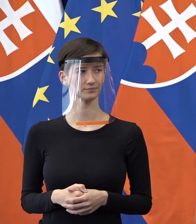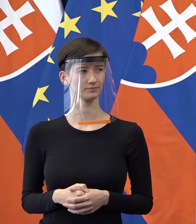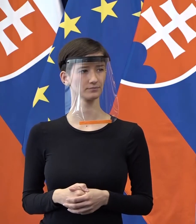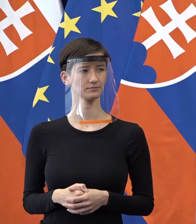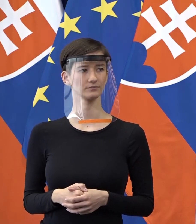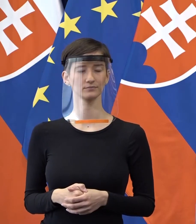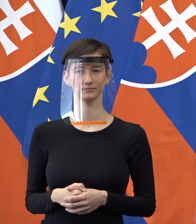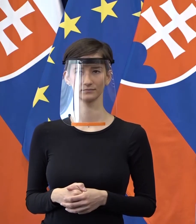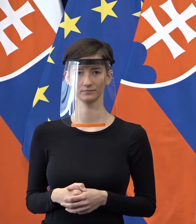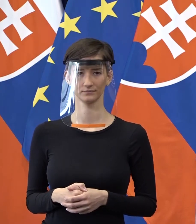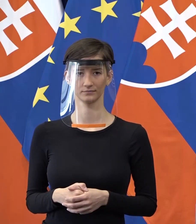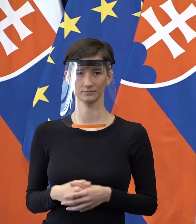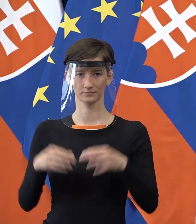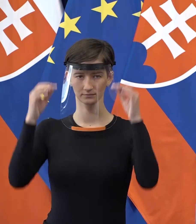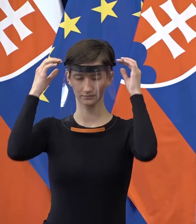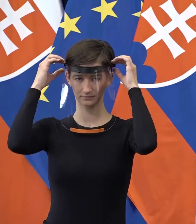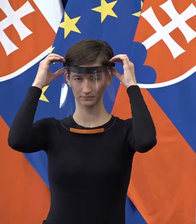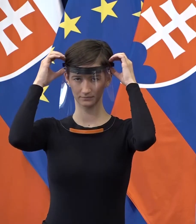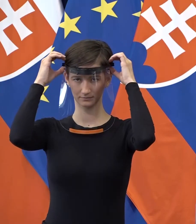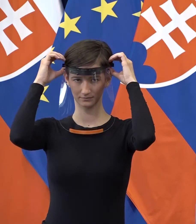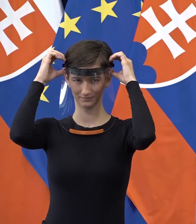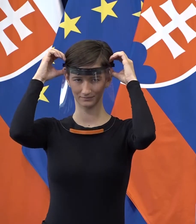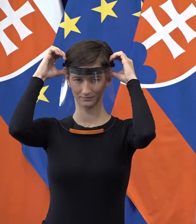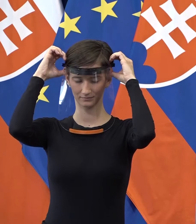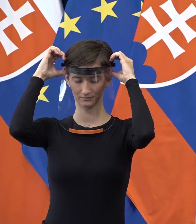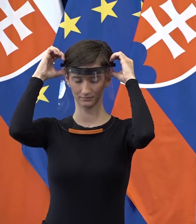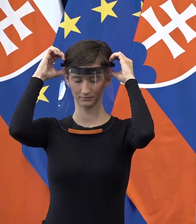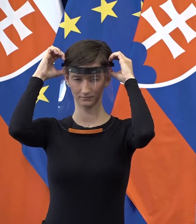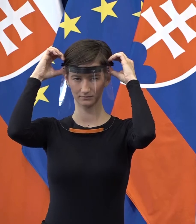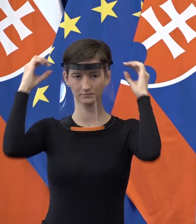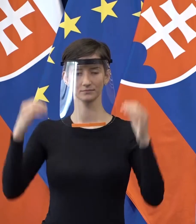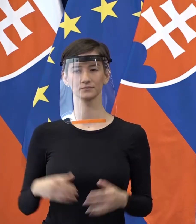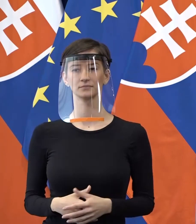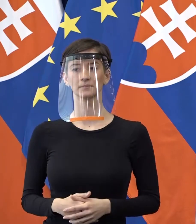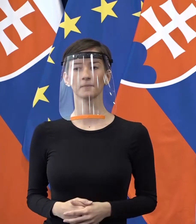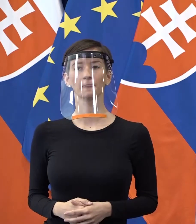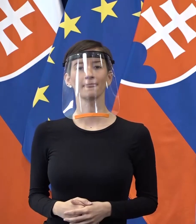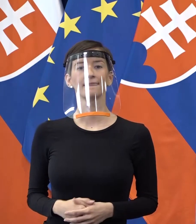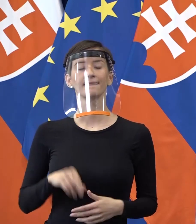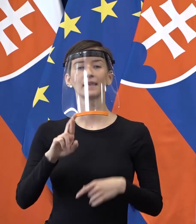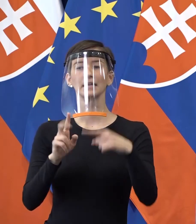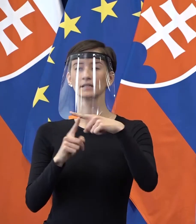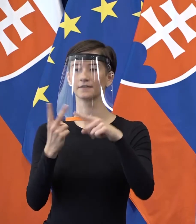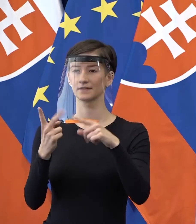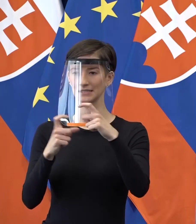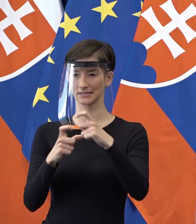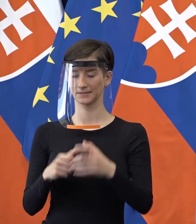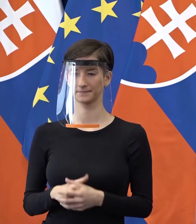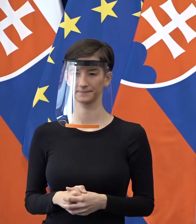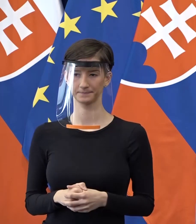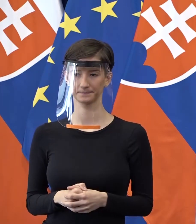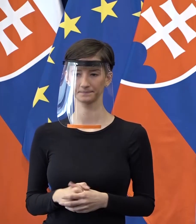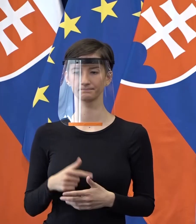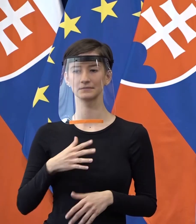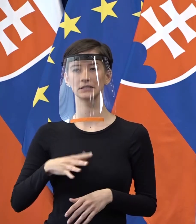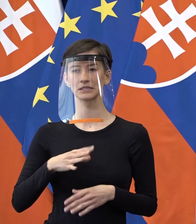Poprosím každý po jednu. Dobre? Aby naozaj sme aj využili tento čas efektívne. Takže RTVS. Monika Maťová, RTVS. Pán